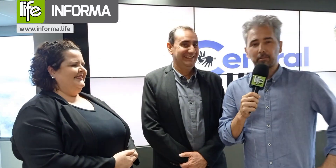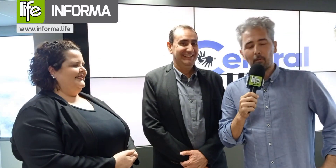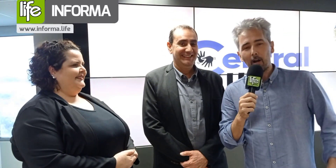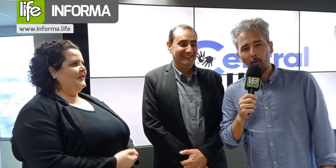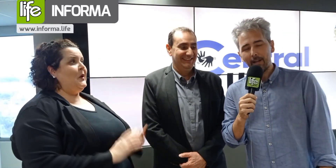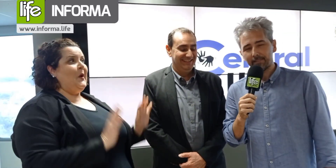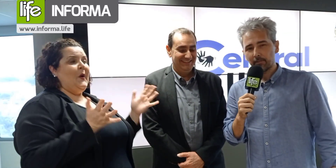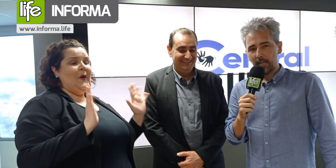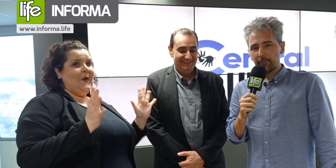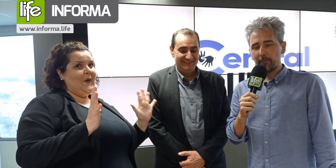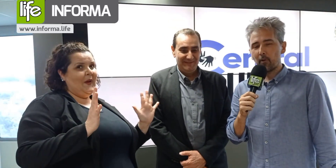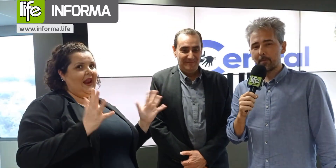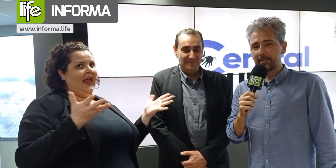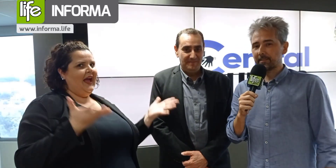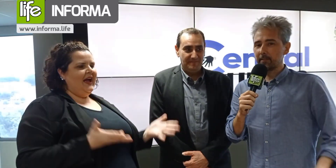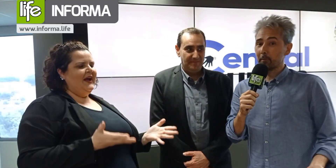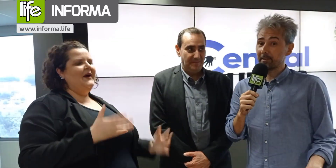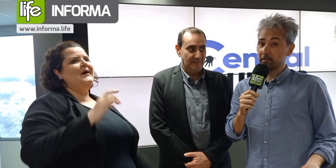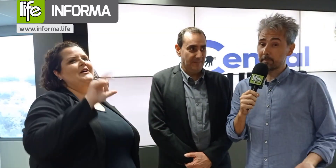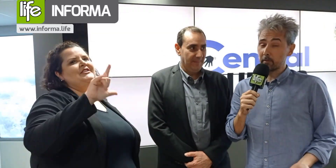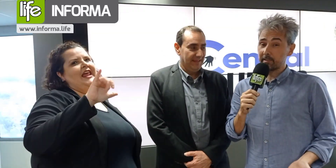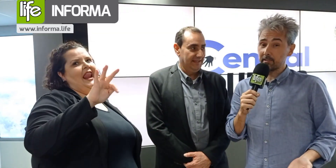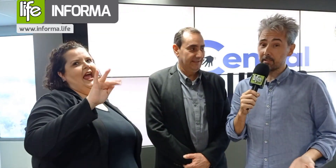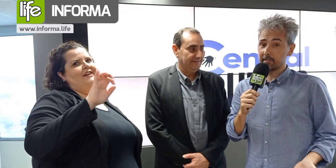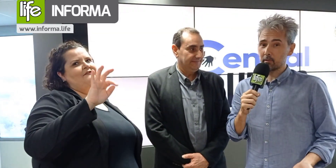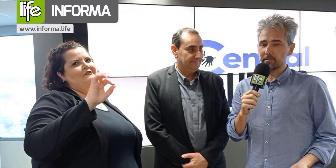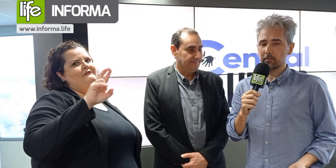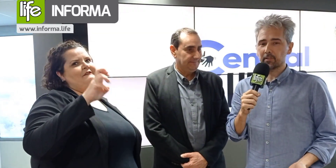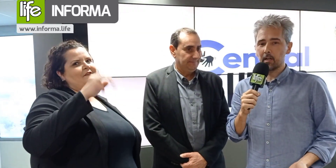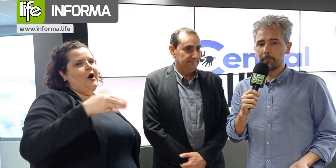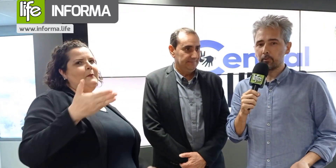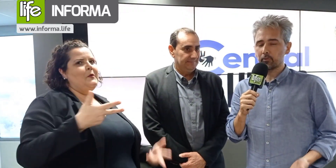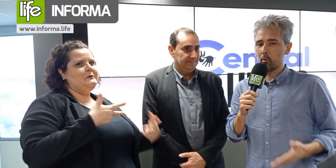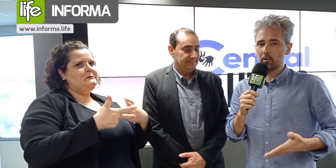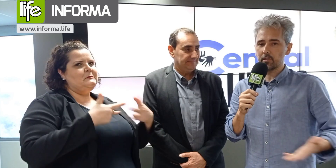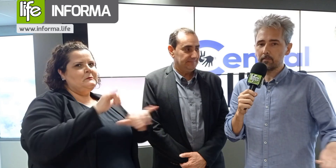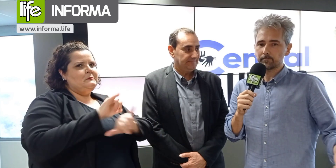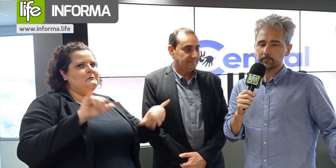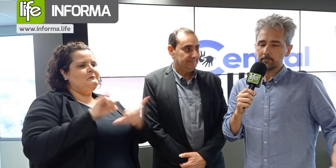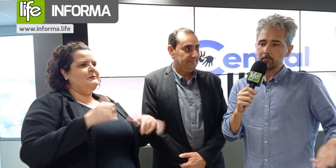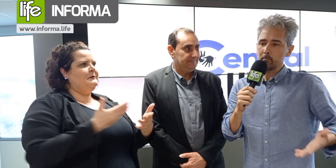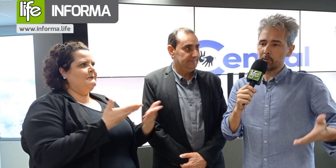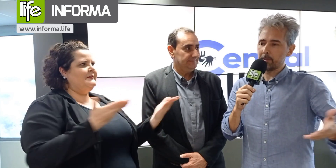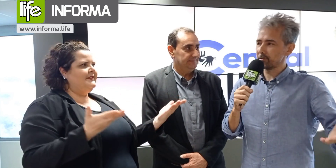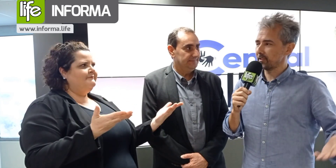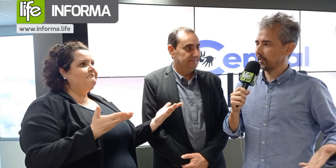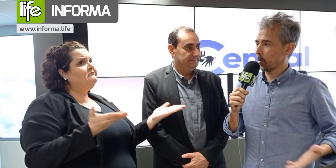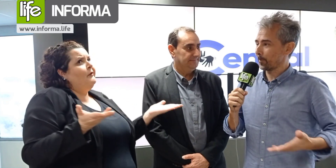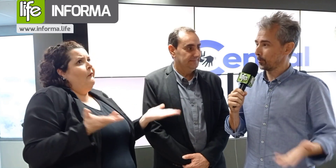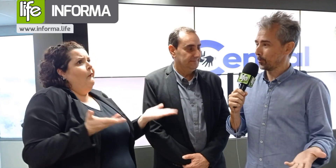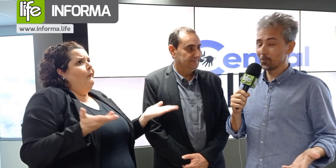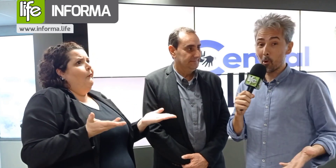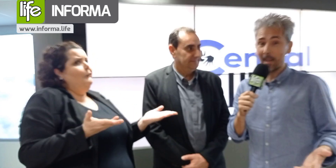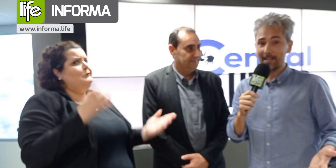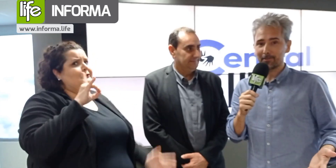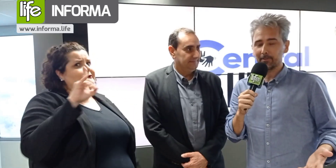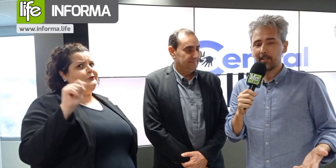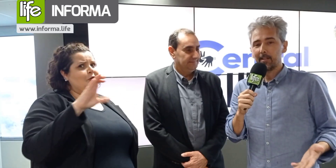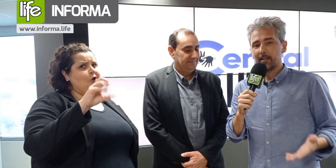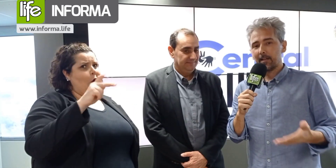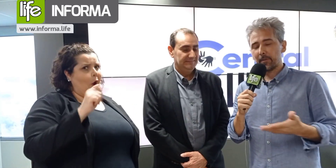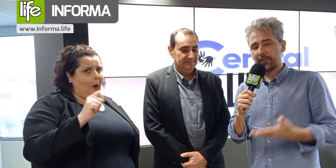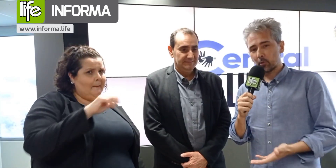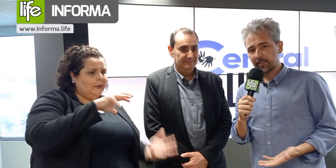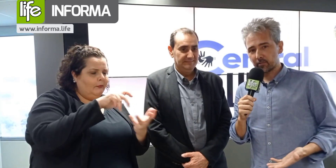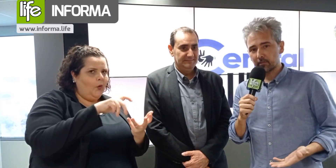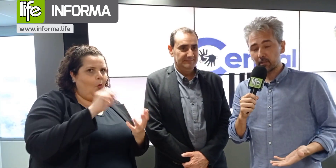Olá pessoal, Wesley da Life Informe trazendo informações para vocês de São José dos Campos. Hoje, podemos dizer em Copa do Mundo, um golaço.